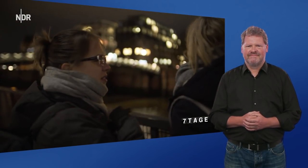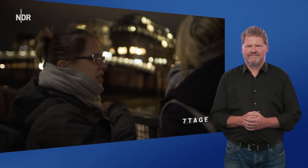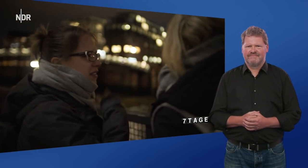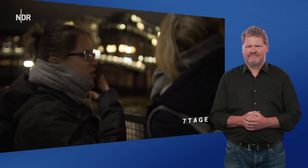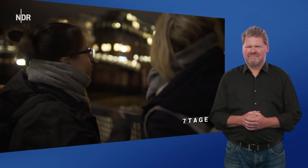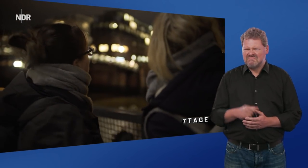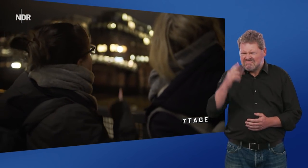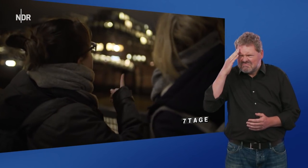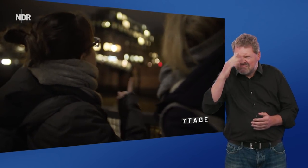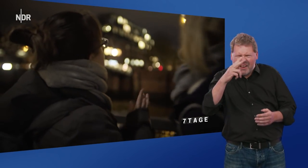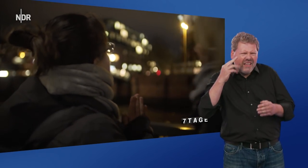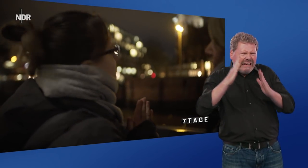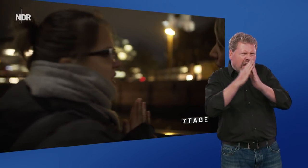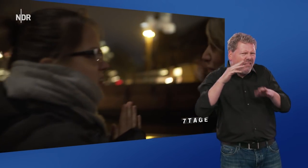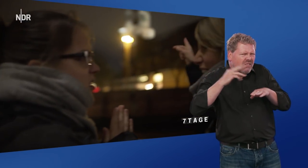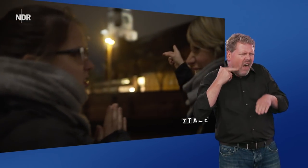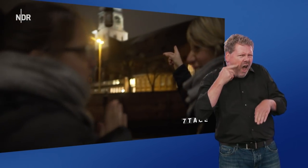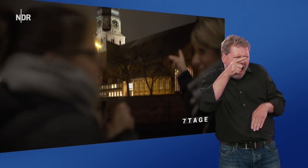Weißt du, wie ist der Name der Kirche?